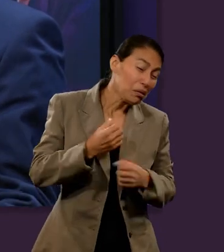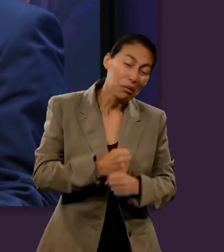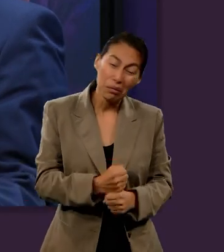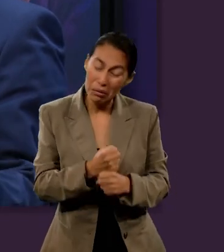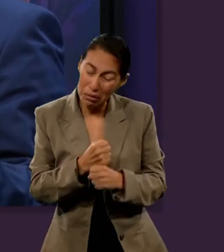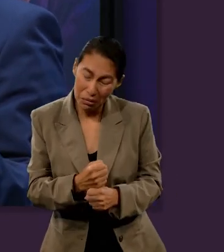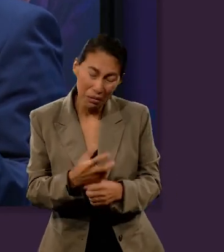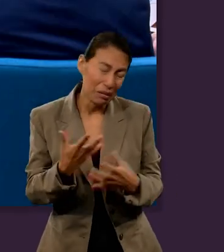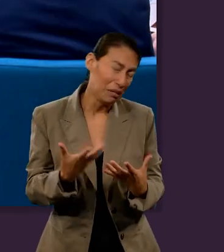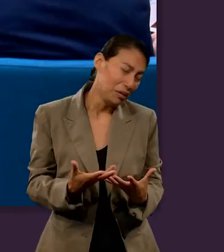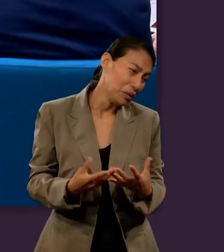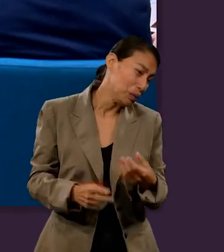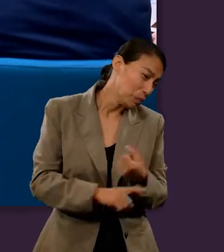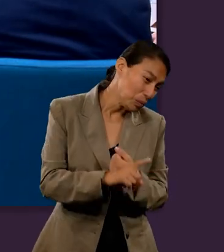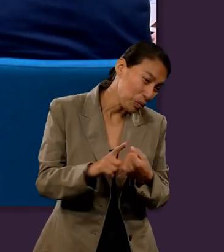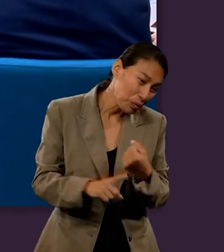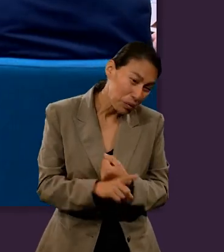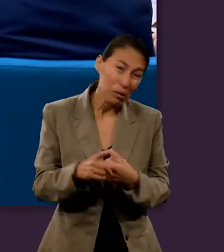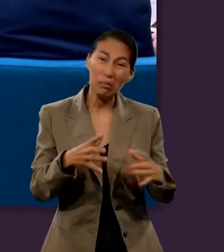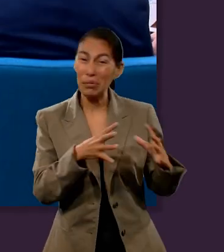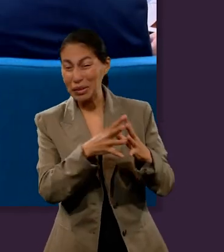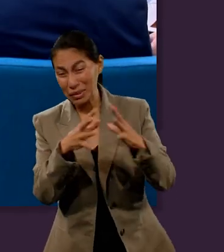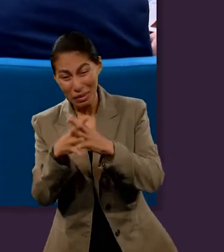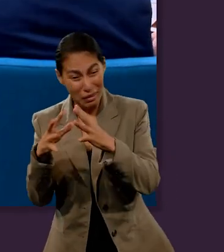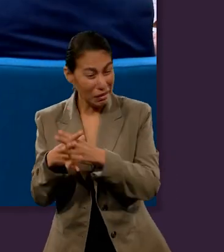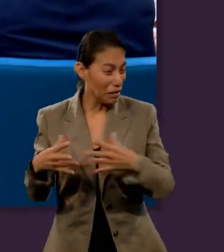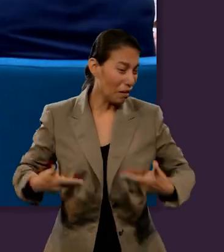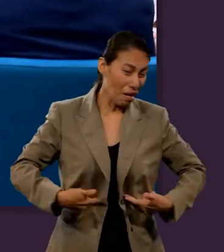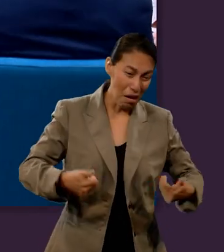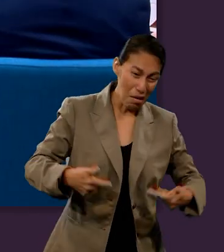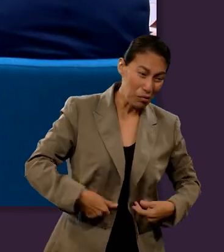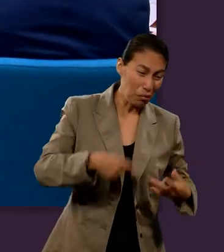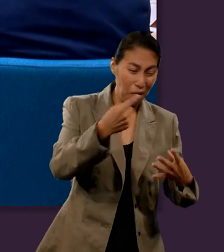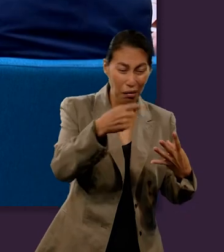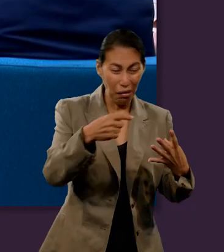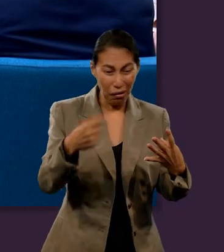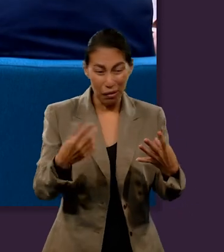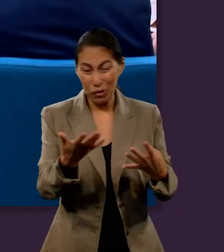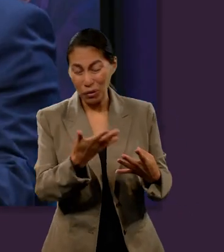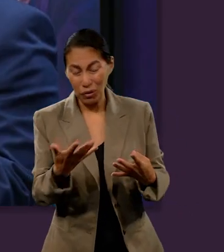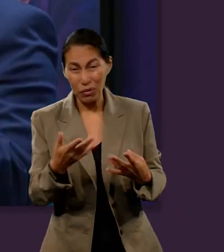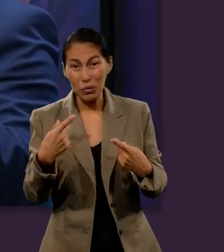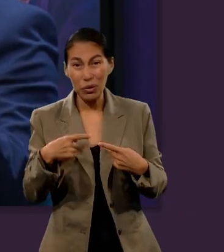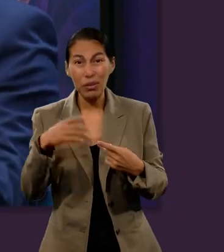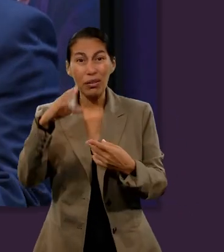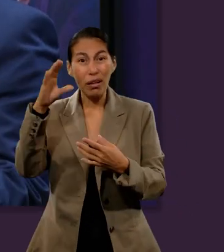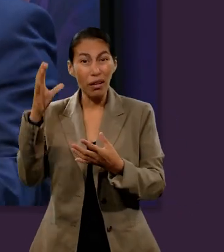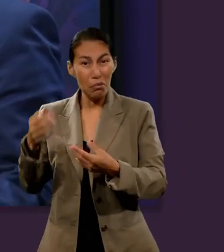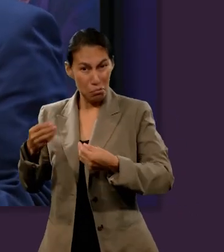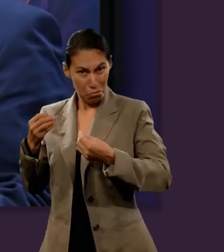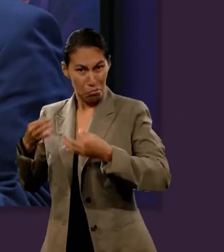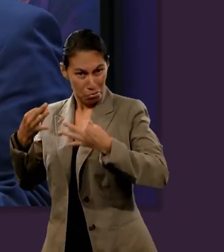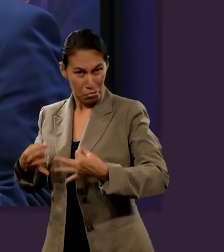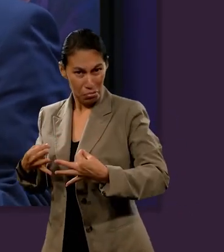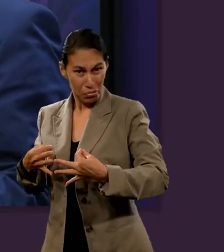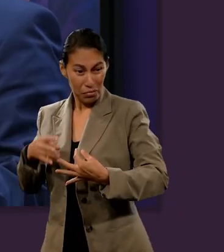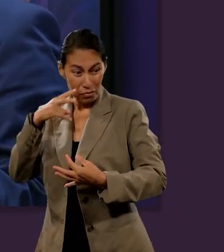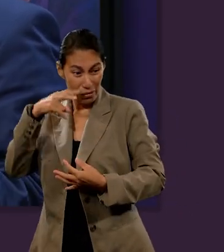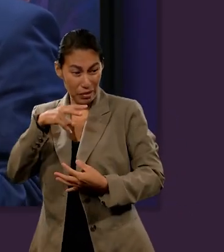queridos sufriendo, ver todas las guerras, hambrunas, etcétera, que hay en la tierra. Ahora, donde